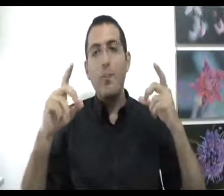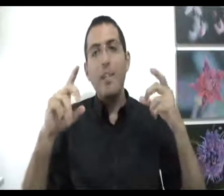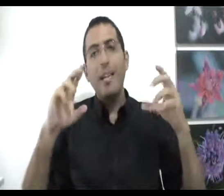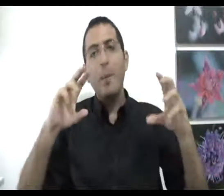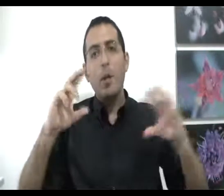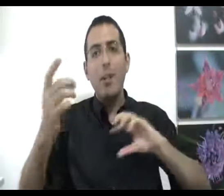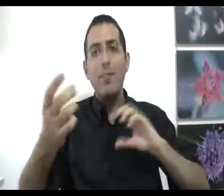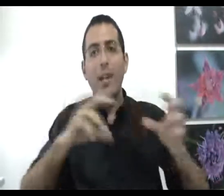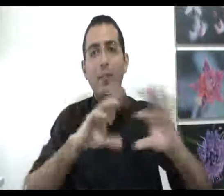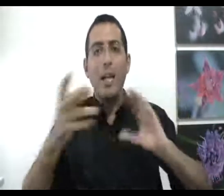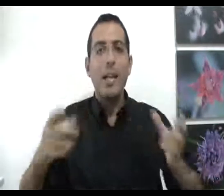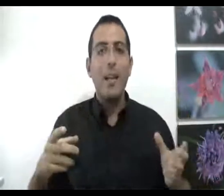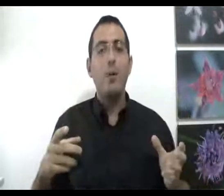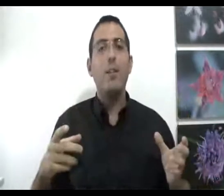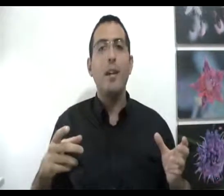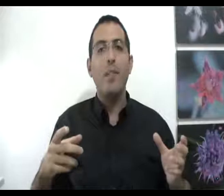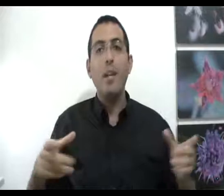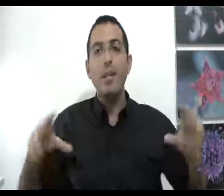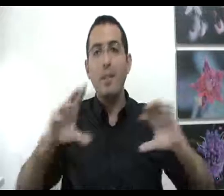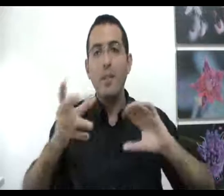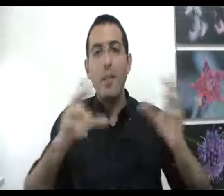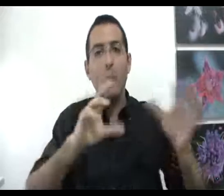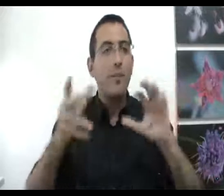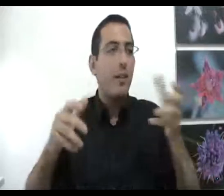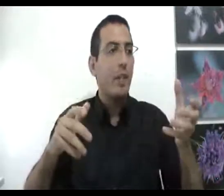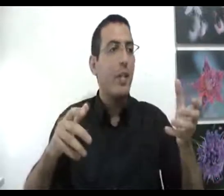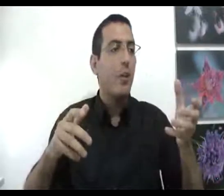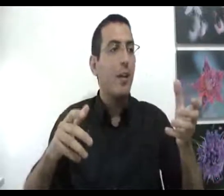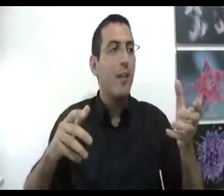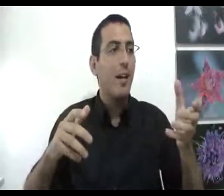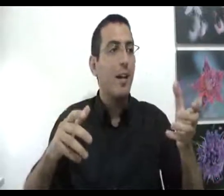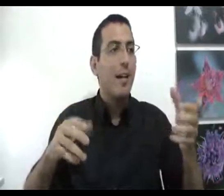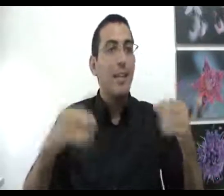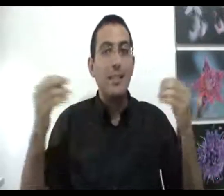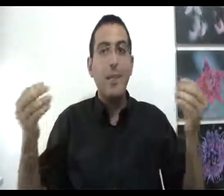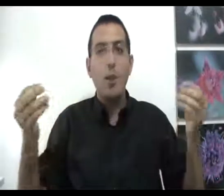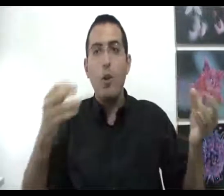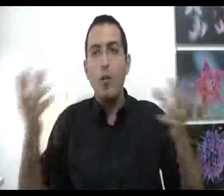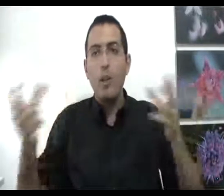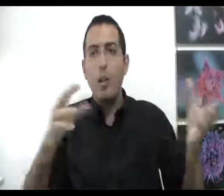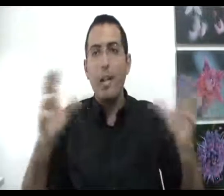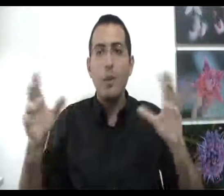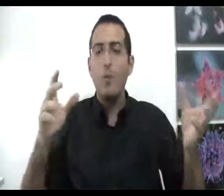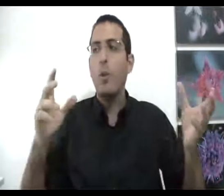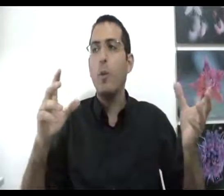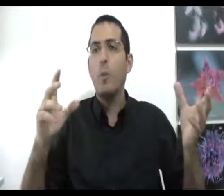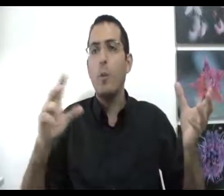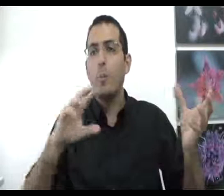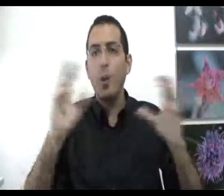מבין איך מכל דבר אפשר להגיע לכל דבר ואם אתה מבין איך מכל דבר אפשר להגיע לכל דבר אז אתה גם יכול להוביל כל אחד מכל מקום לכל מקום מכל